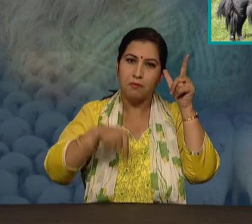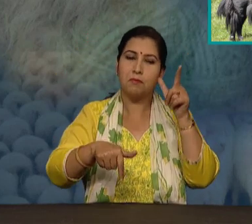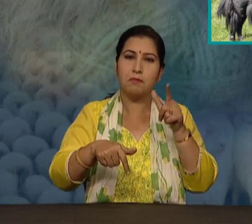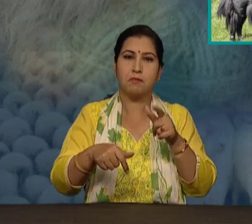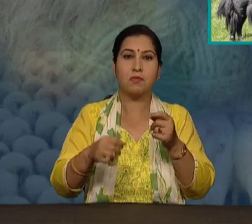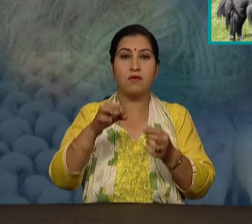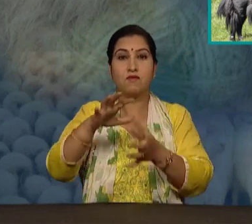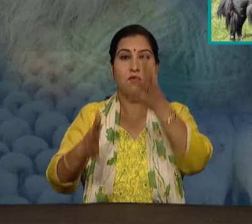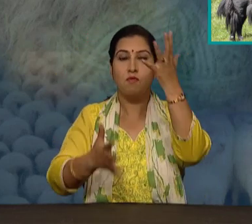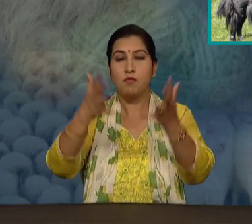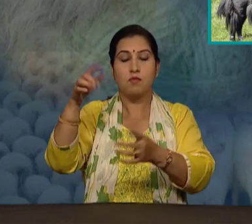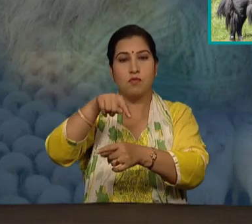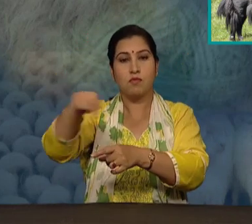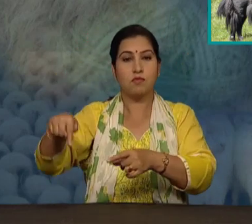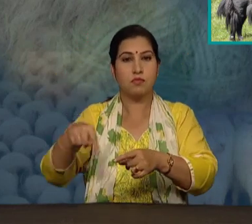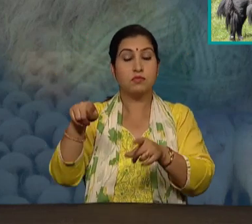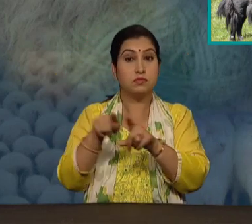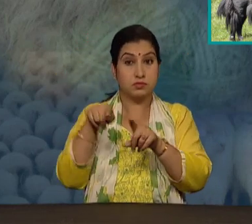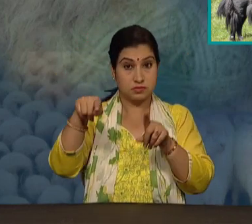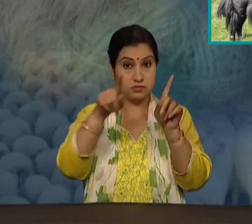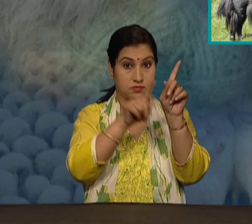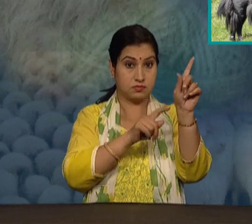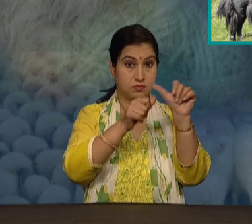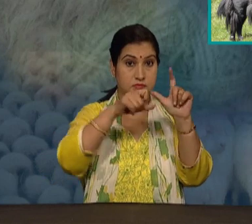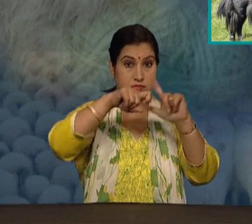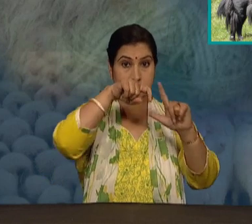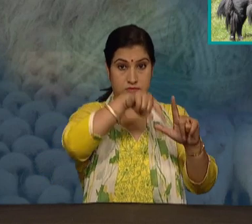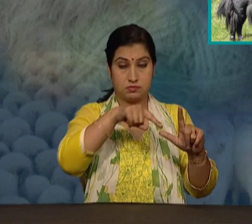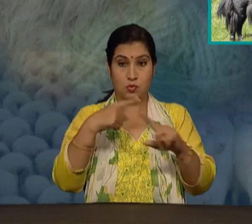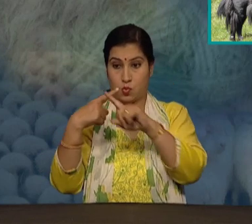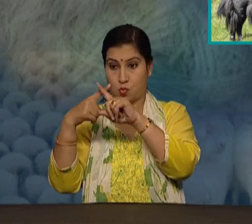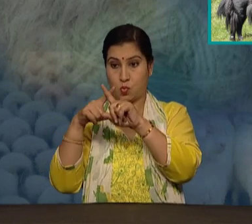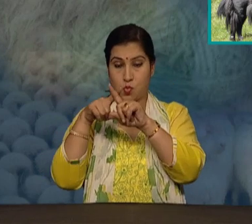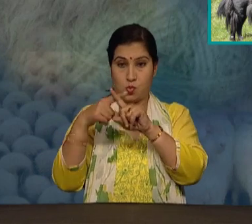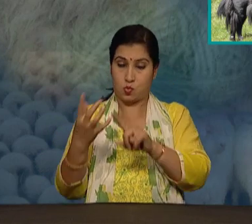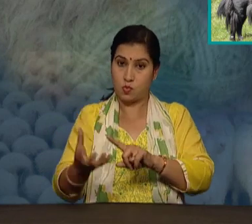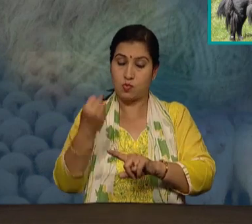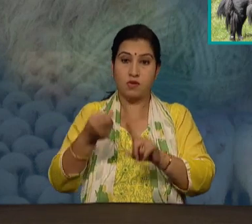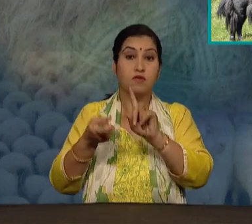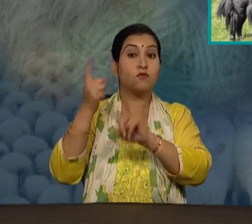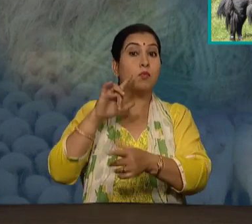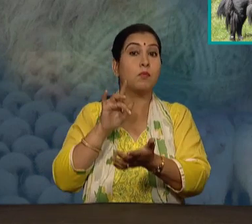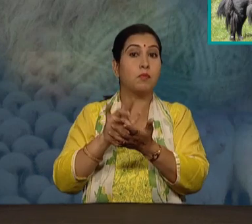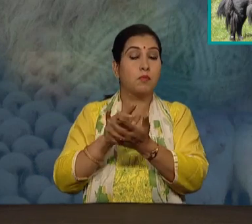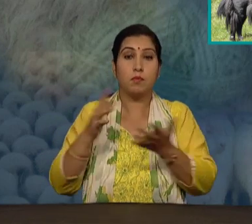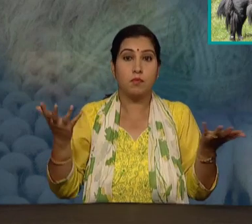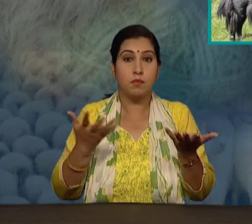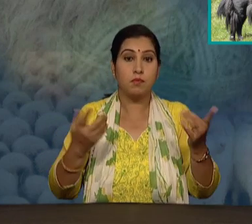याक की उन्द तिब्बद और लद्दाख में